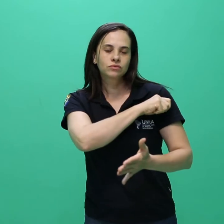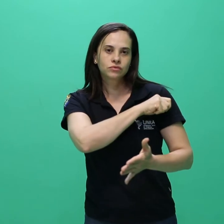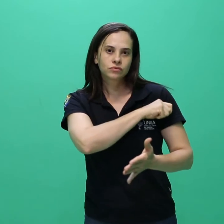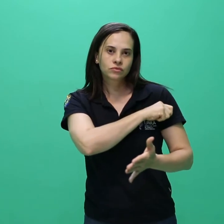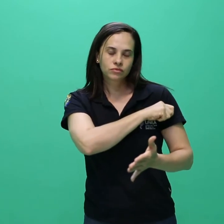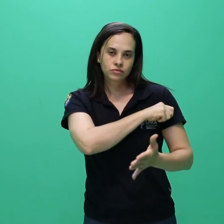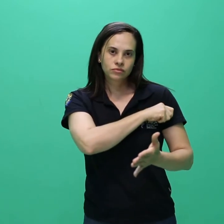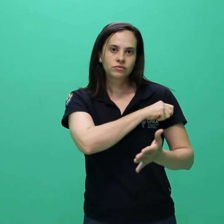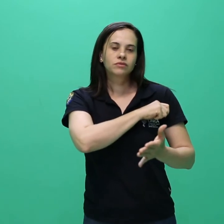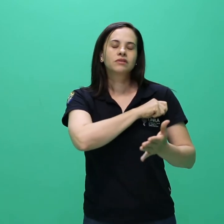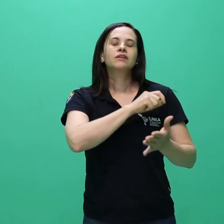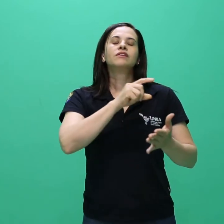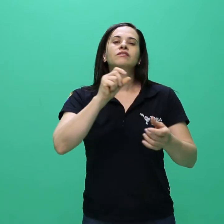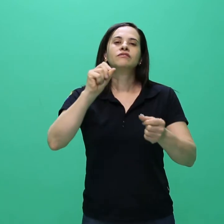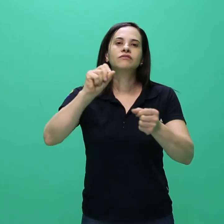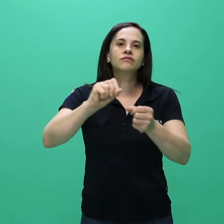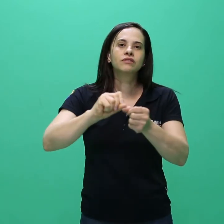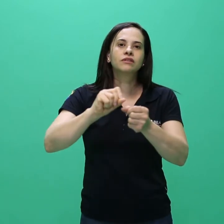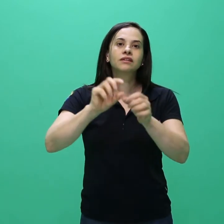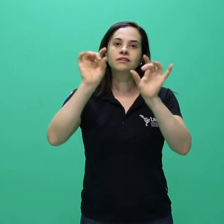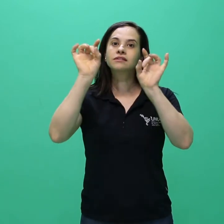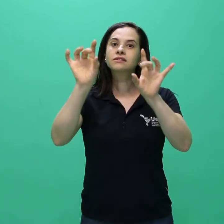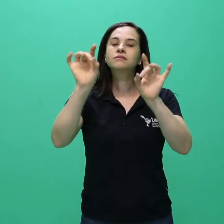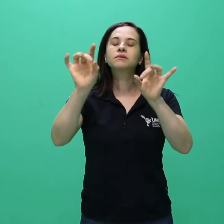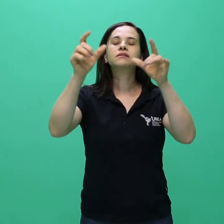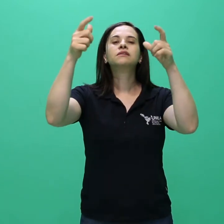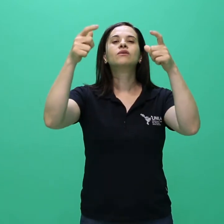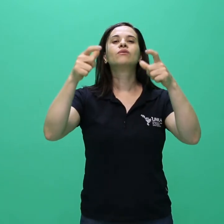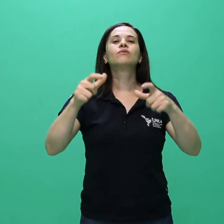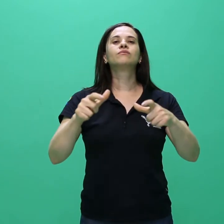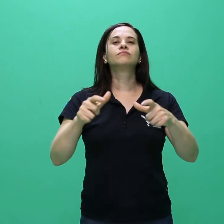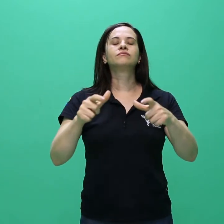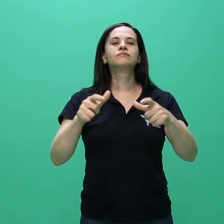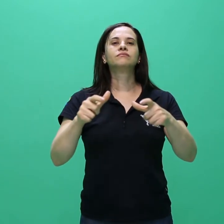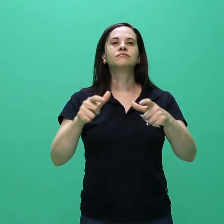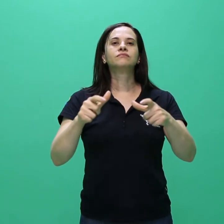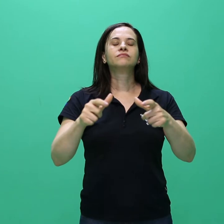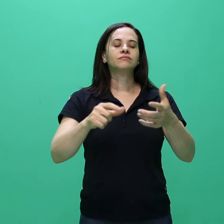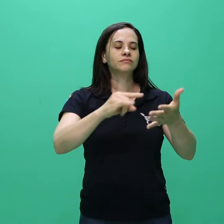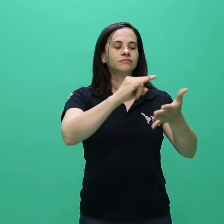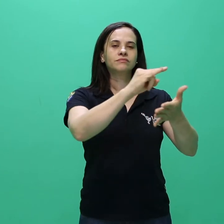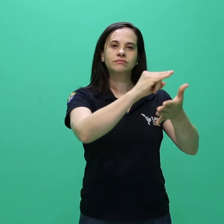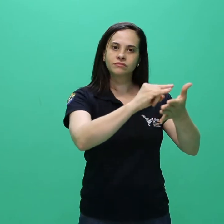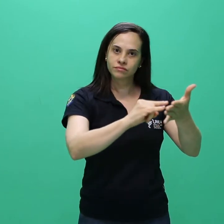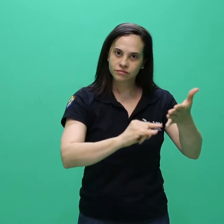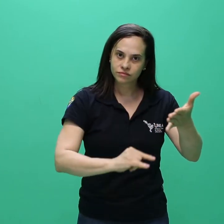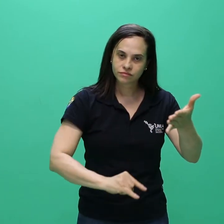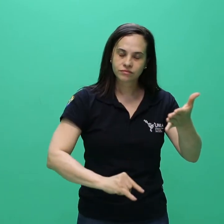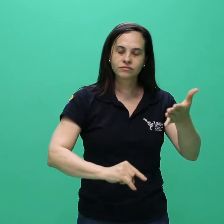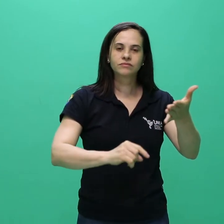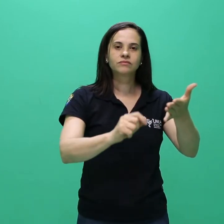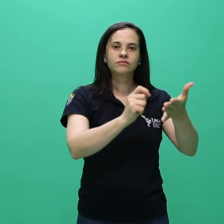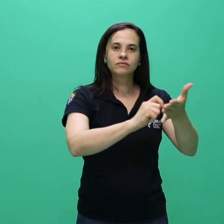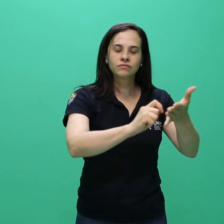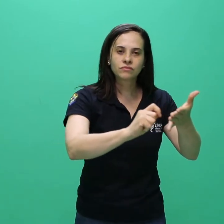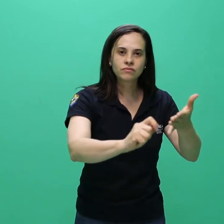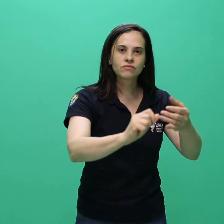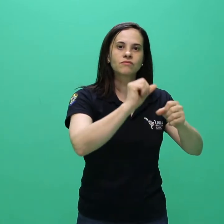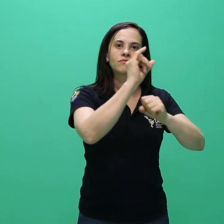realizado exclusivamente por formulário eletrônico online, disponibilizado no portal Inscreva da